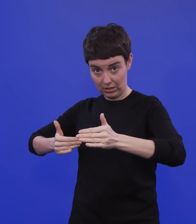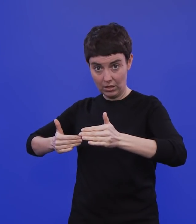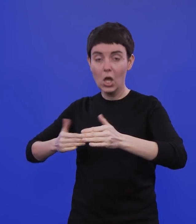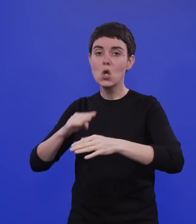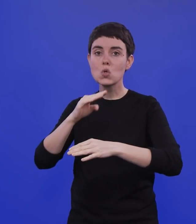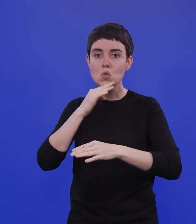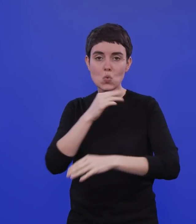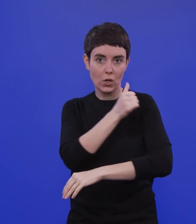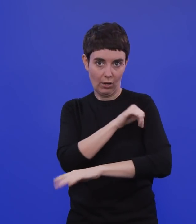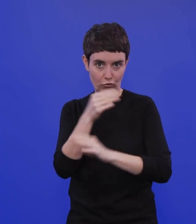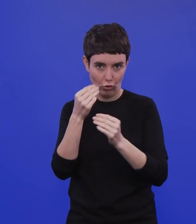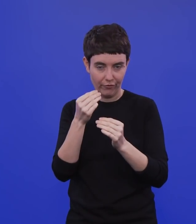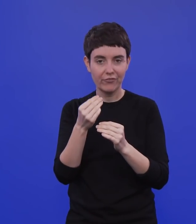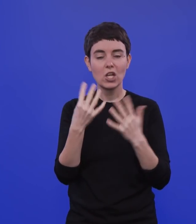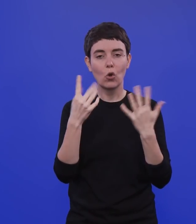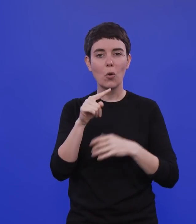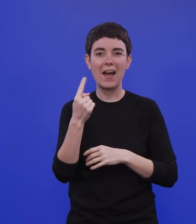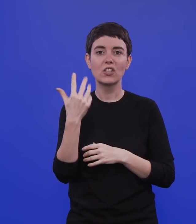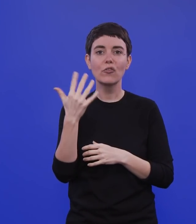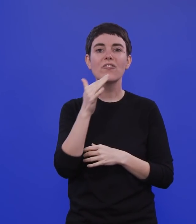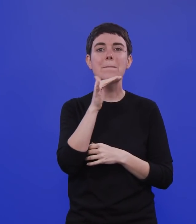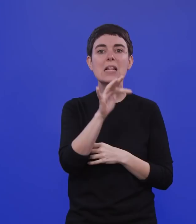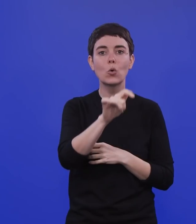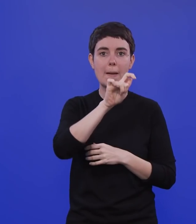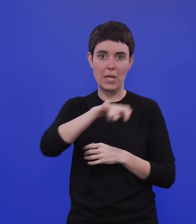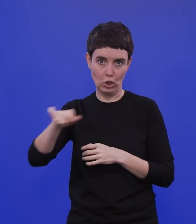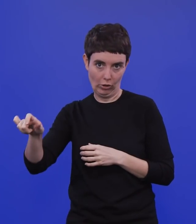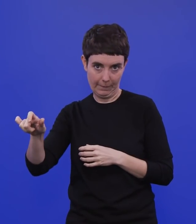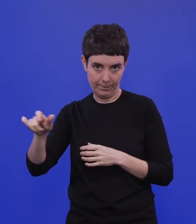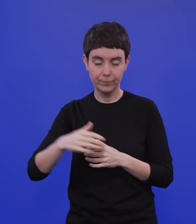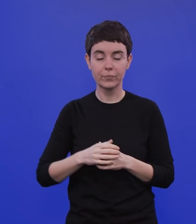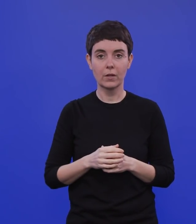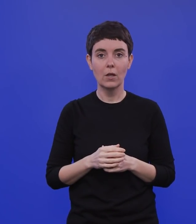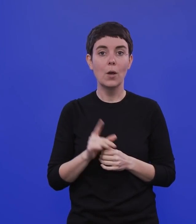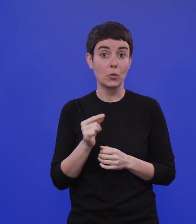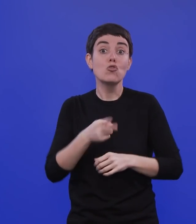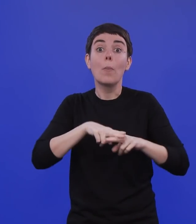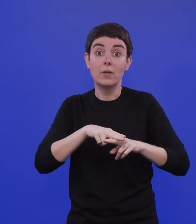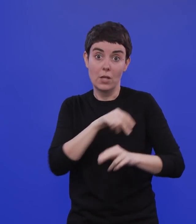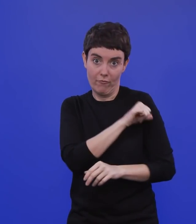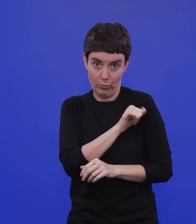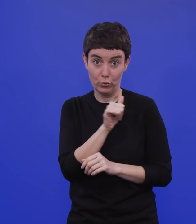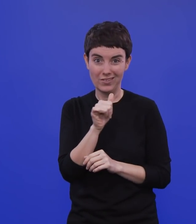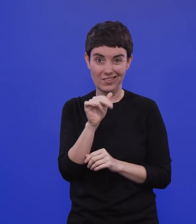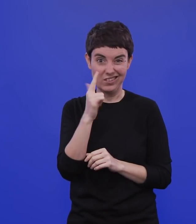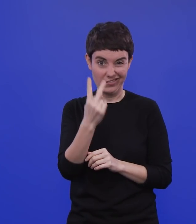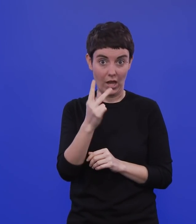9,15 Millionen Personen. Das bedeutet also Doppelimpfung, also zwei Dosen für diese 9